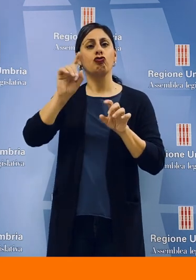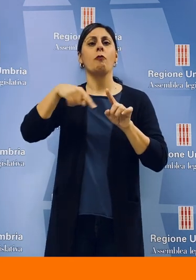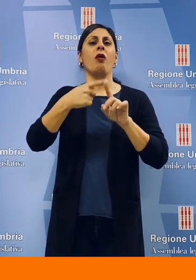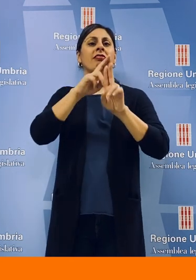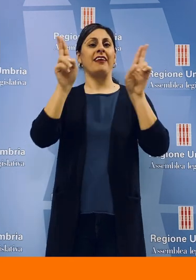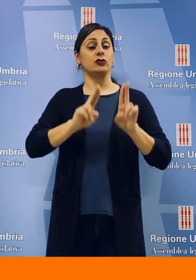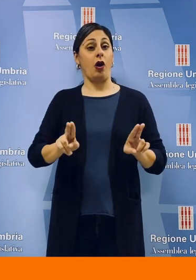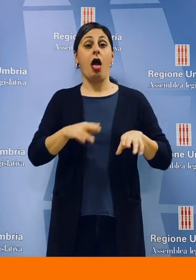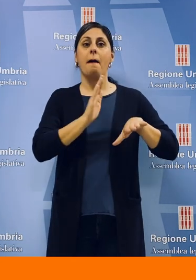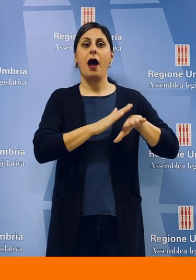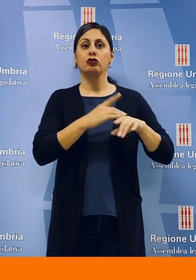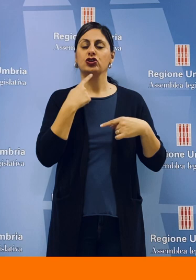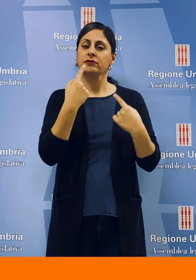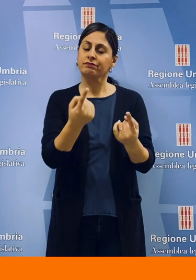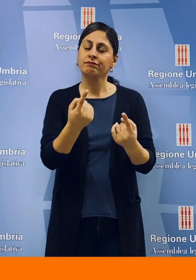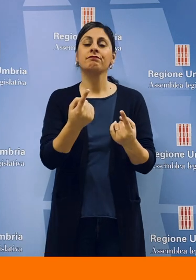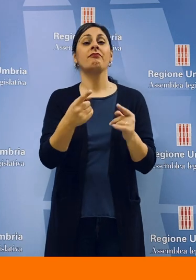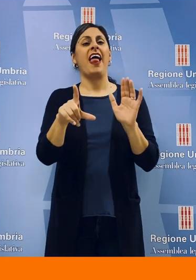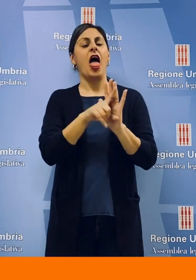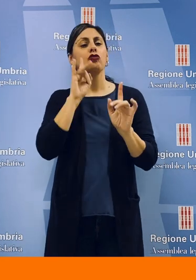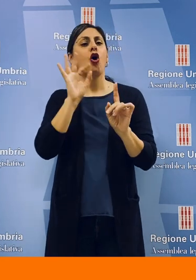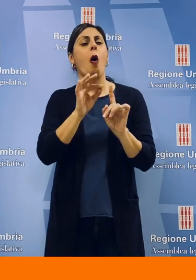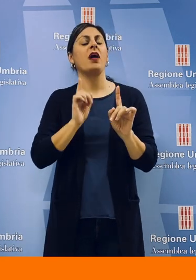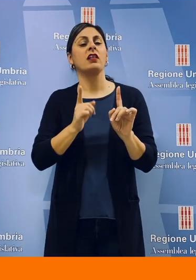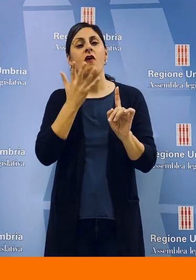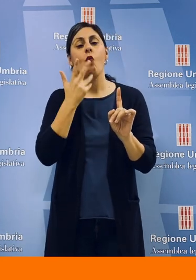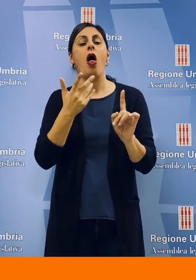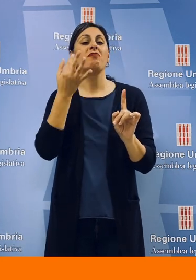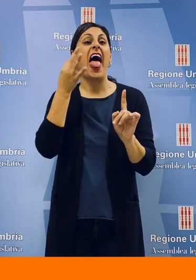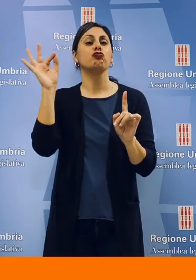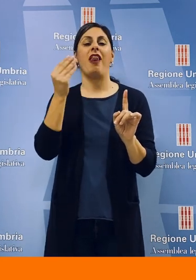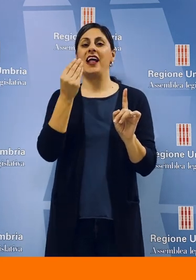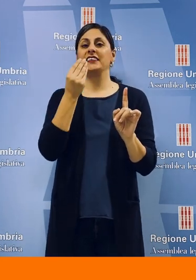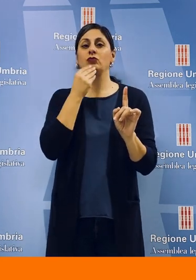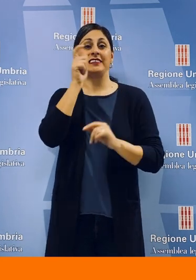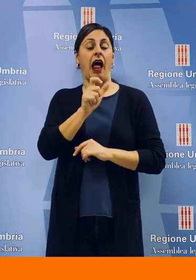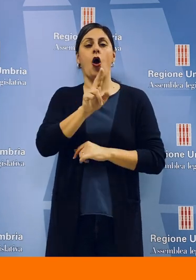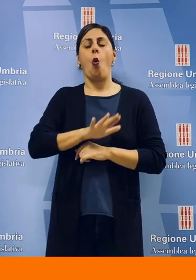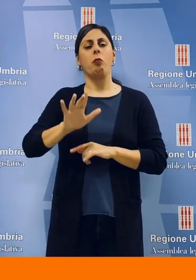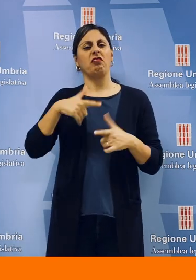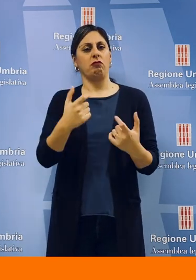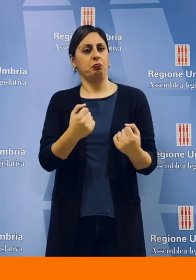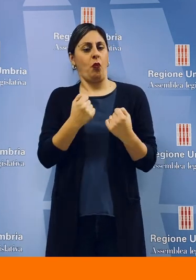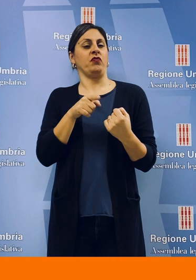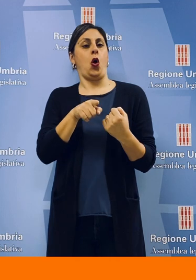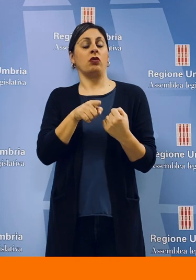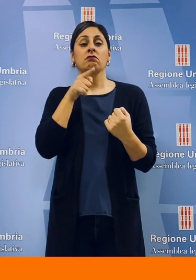a livello interregionale e internazionale. Mancini ha tenuto a sottolineare che la legge mira a rafforzare le eccellenze nutrizionali italiane e umbre,